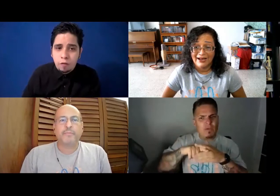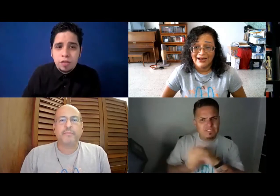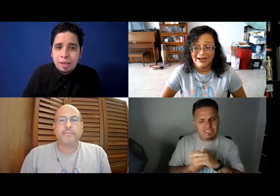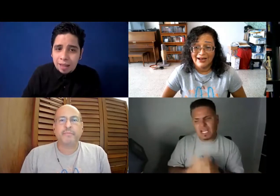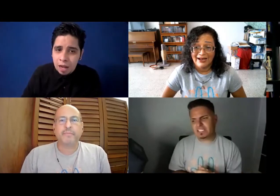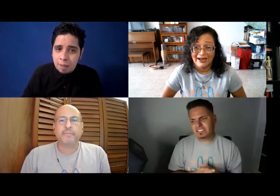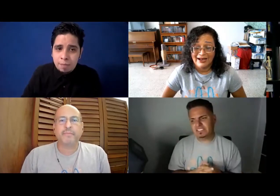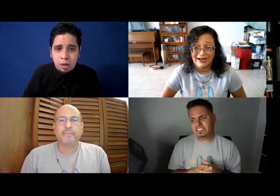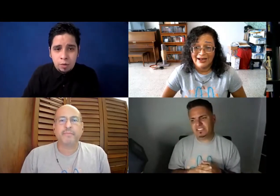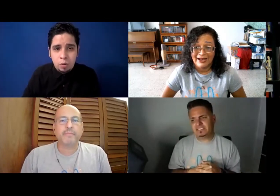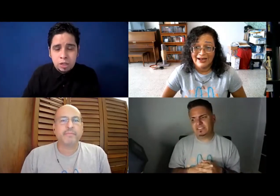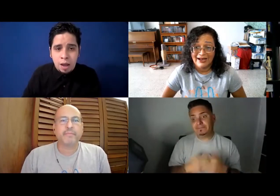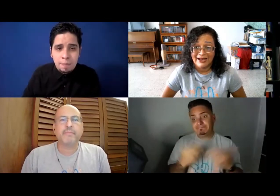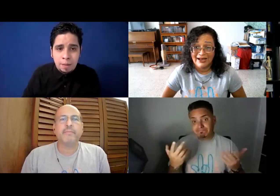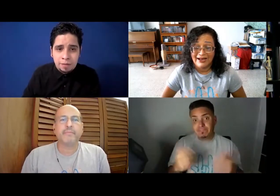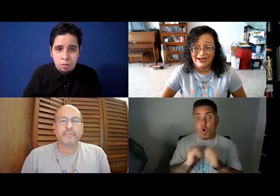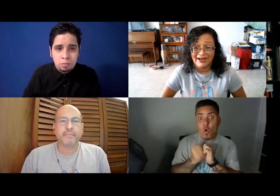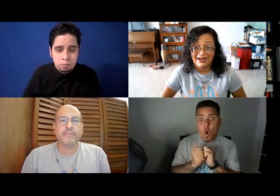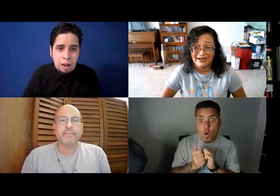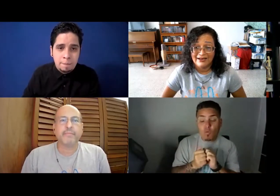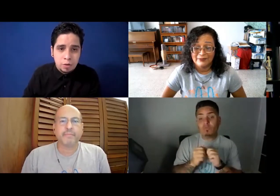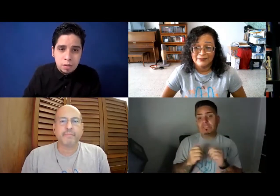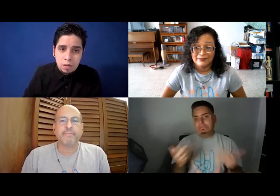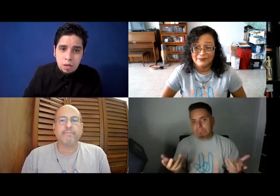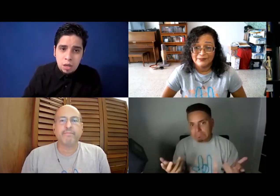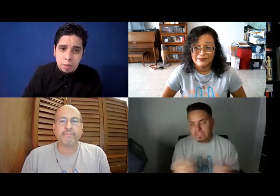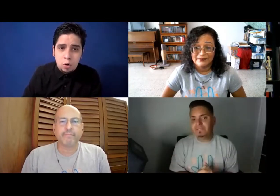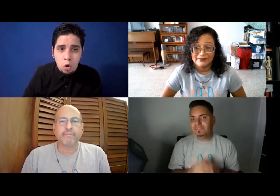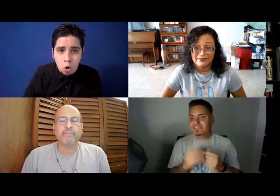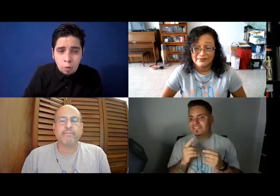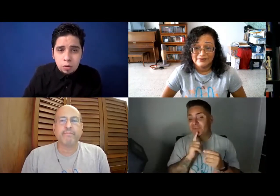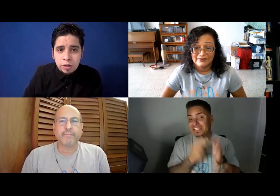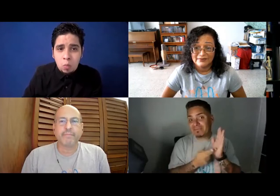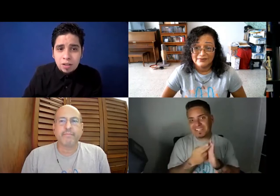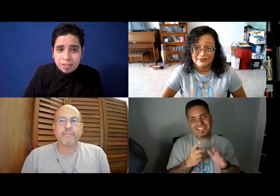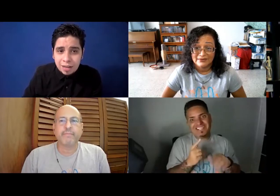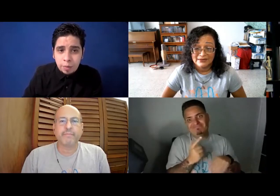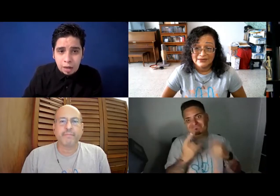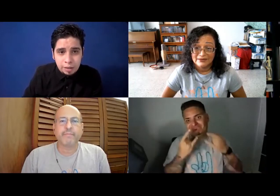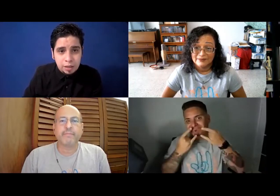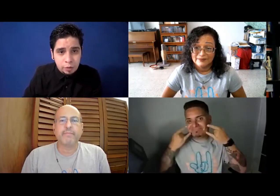fundamentales ahora mismo que podemos trabajar para empezar un cambio, pero ¿cómo? ¿y cómo hacerlo? pues realmente, pues,